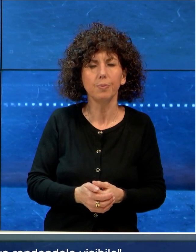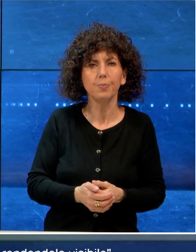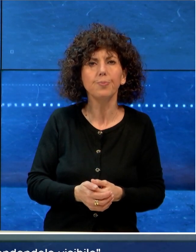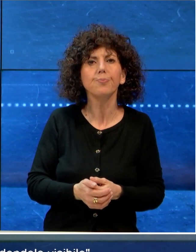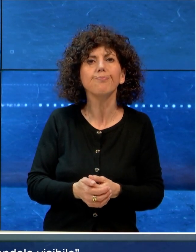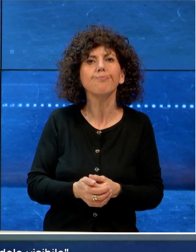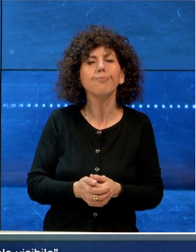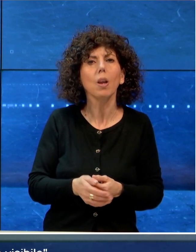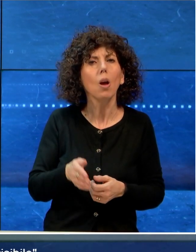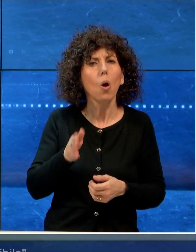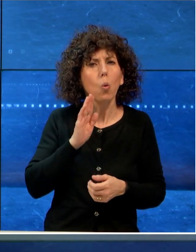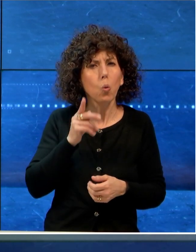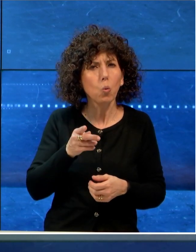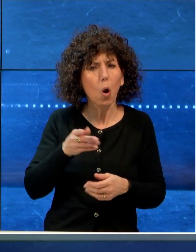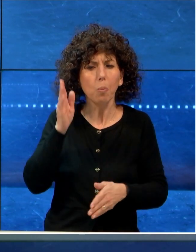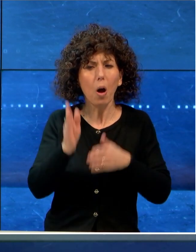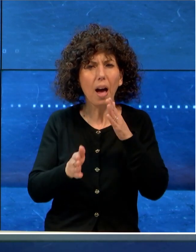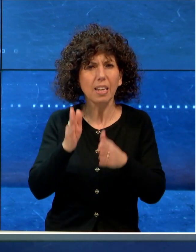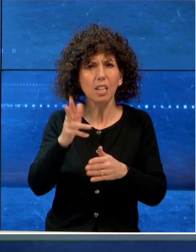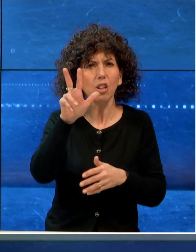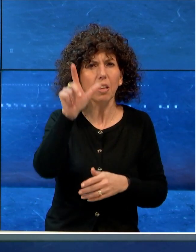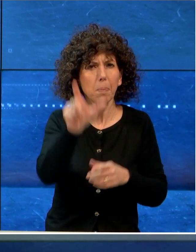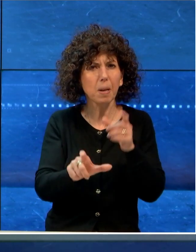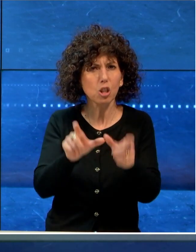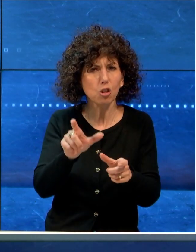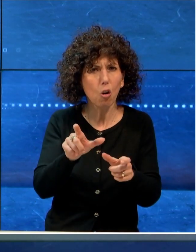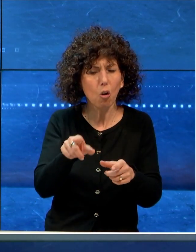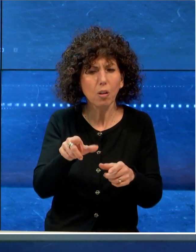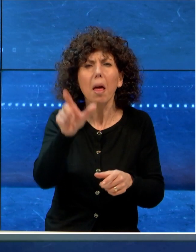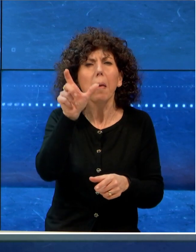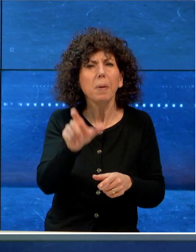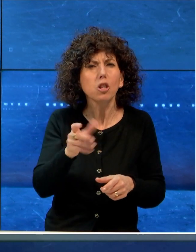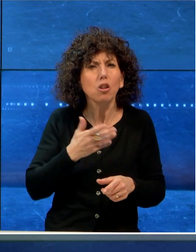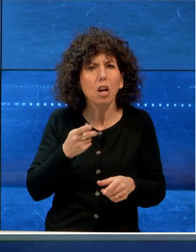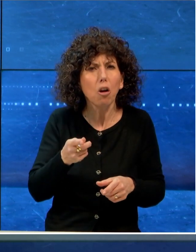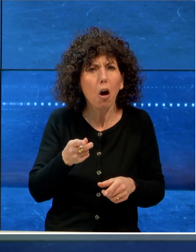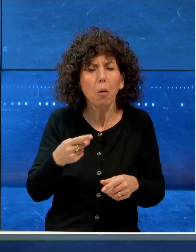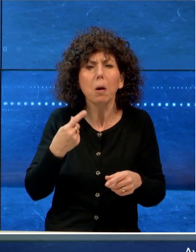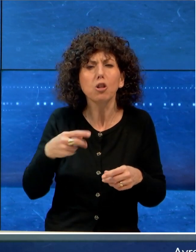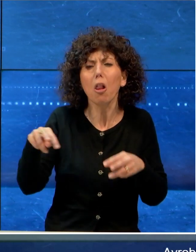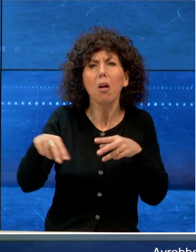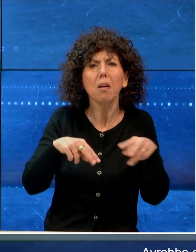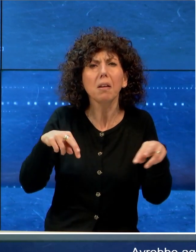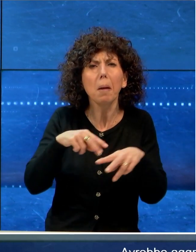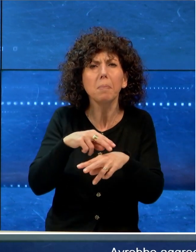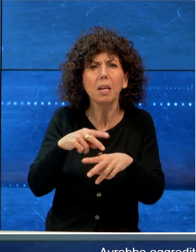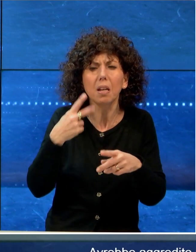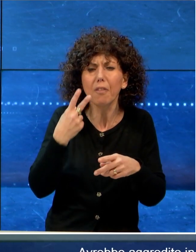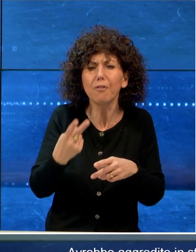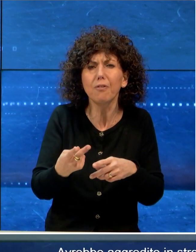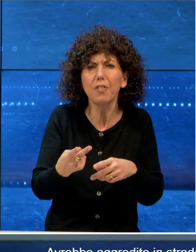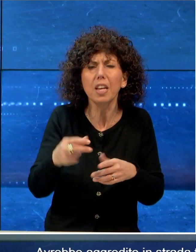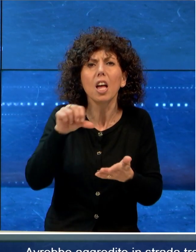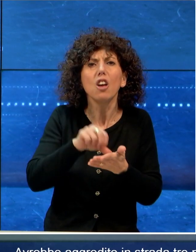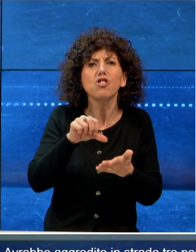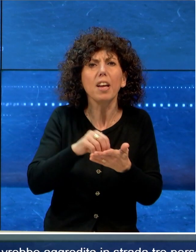Avrebbe aggredito in strada tre persone colpevoli soltanto di averlo incrociato per le strade